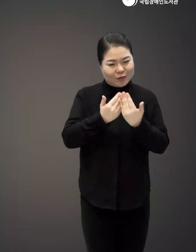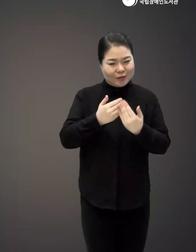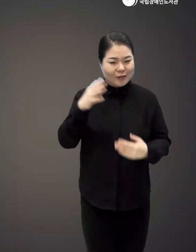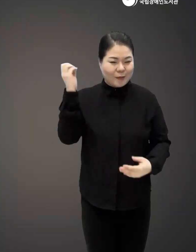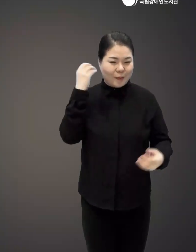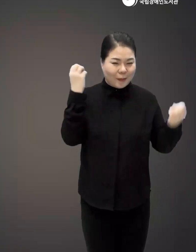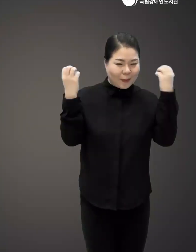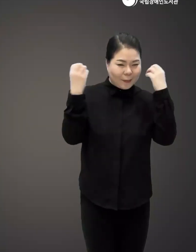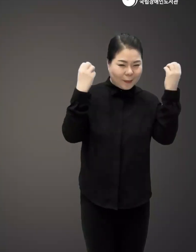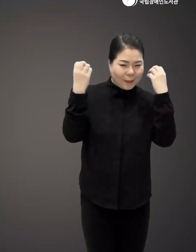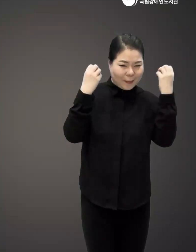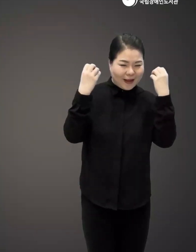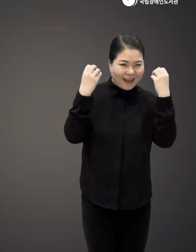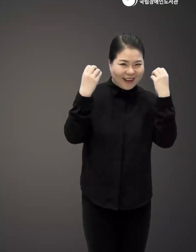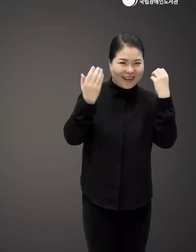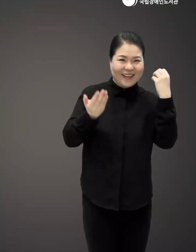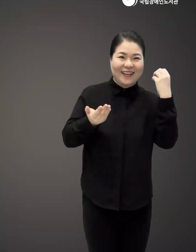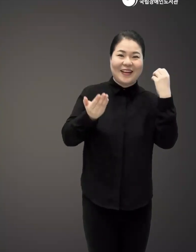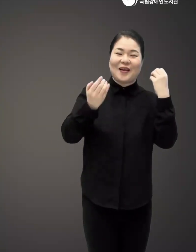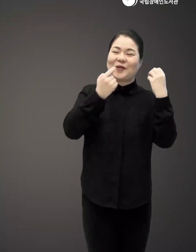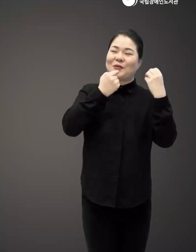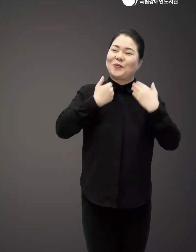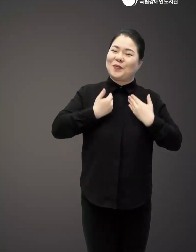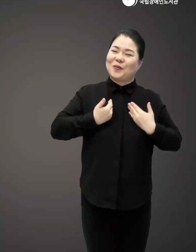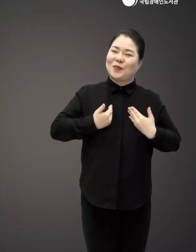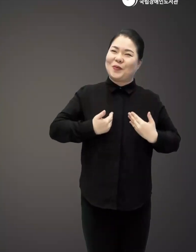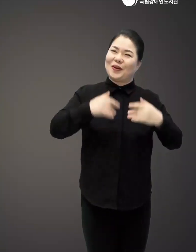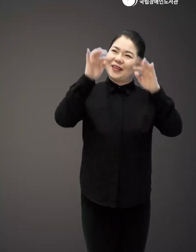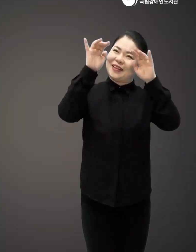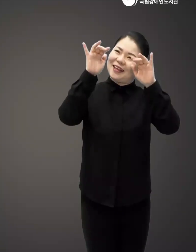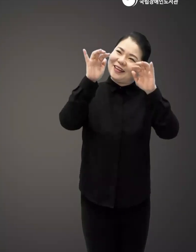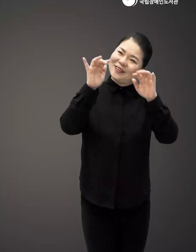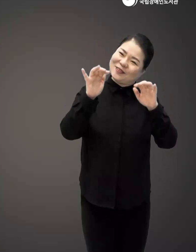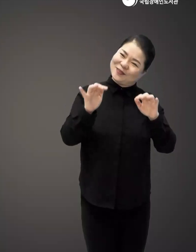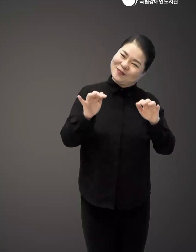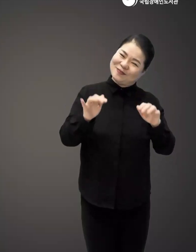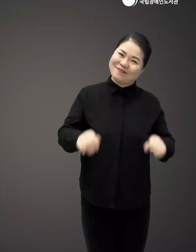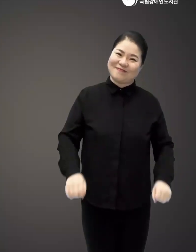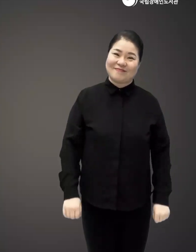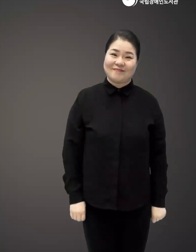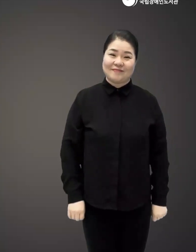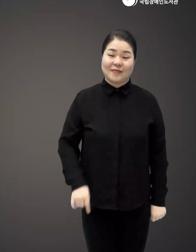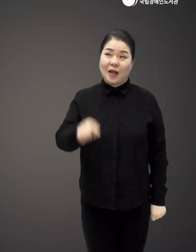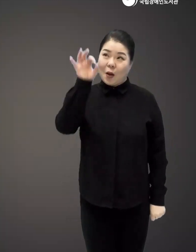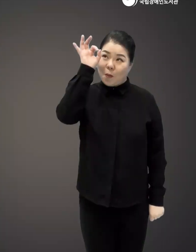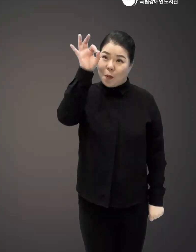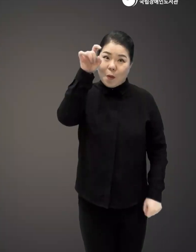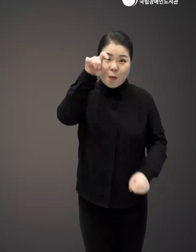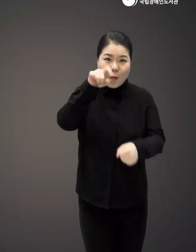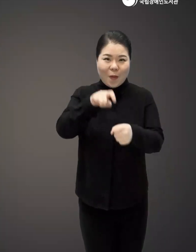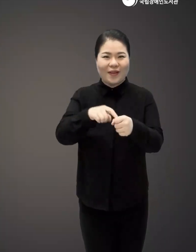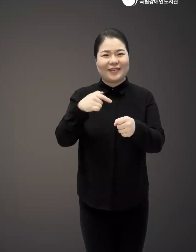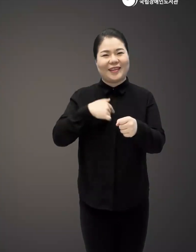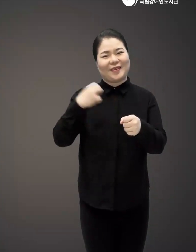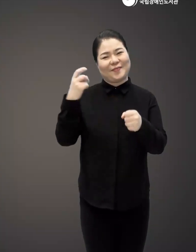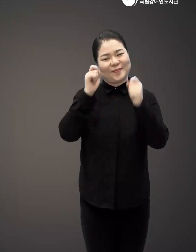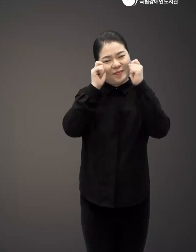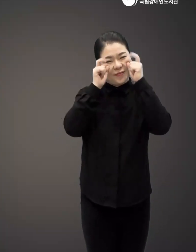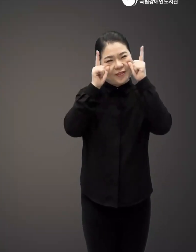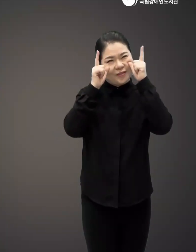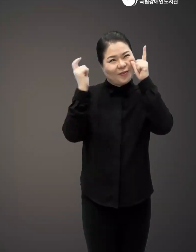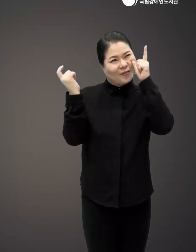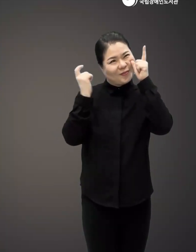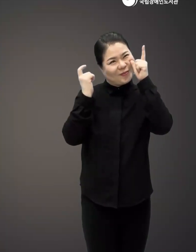소리와 소리들 그 위로 소리도 없이 곧 내릴 눈 그 눈을 보려고 내가